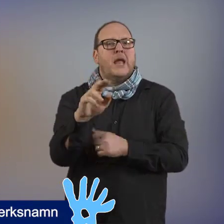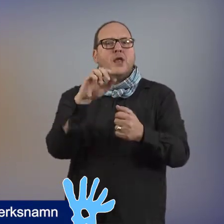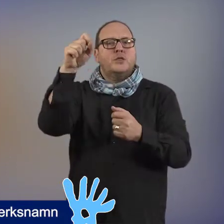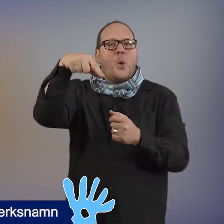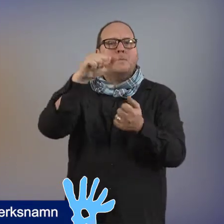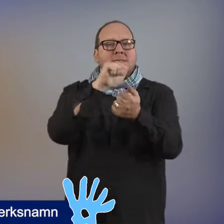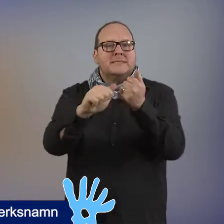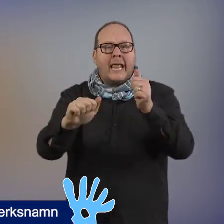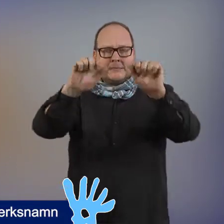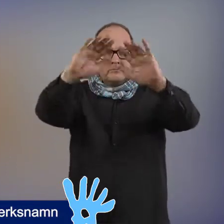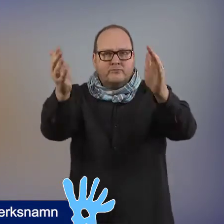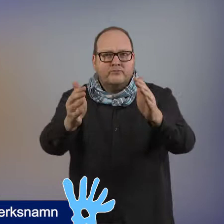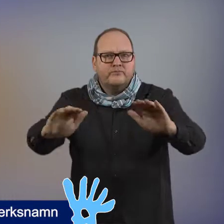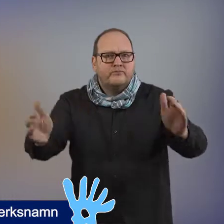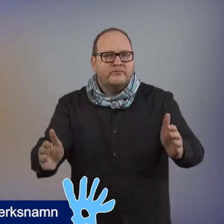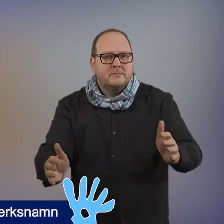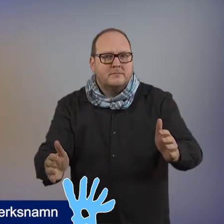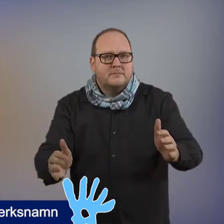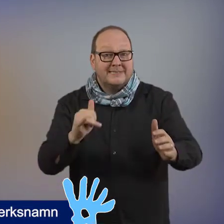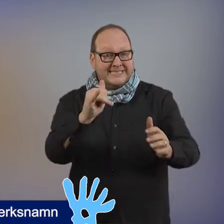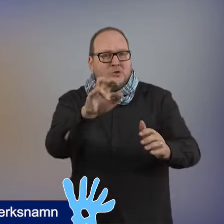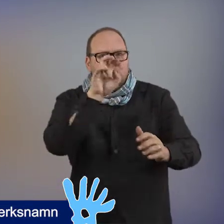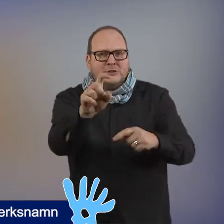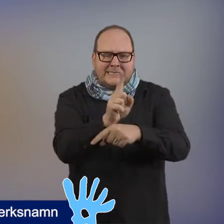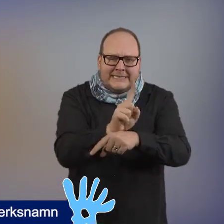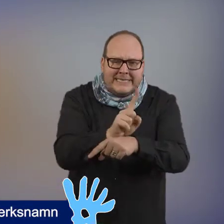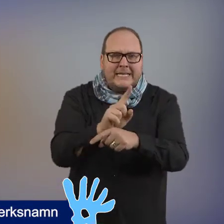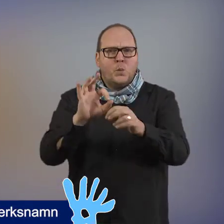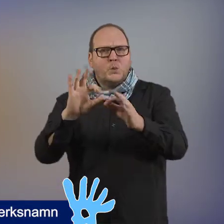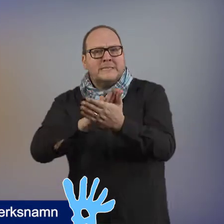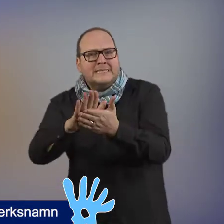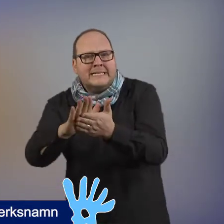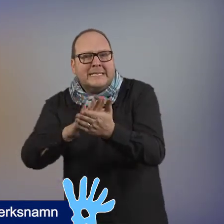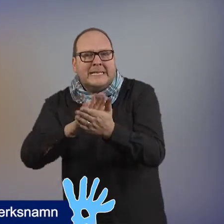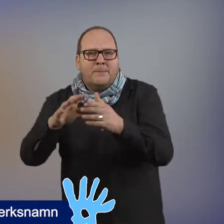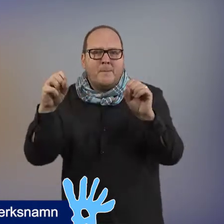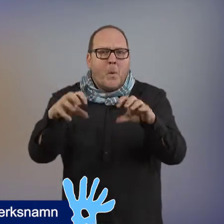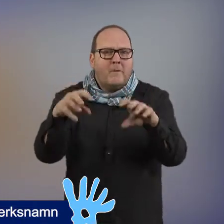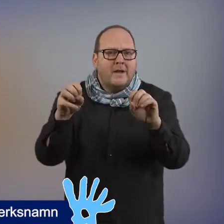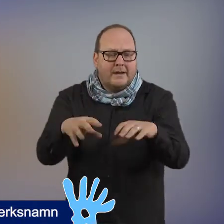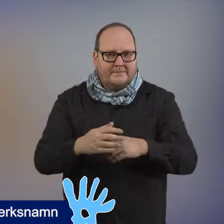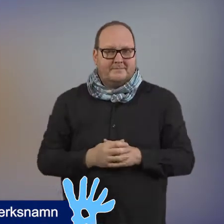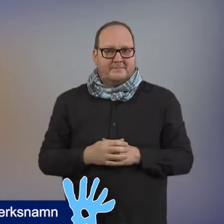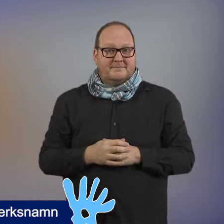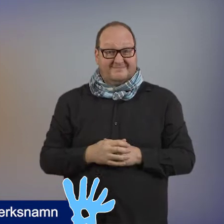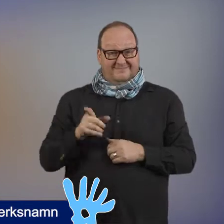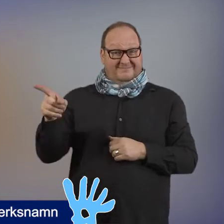formationer. De beskriver både tid och erosion. Marissa Merlins skulpturer visar hur något annat